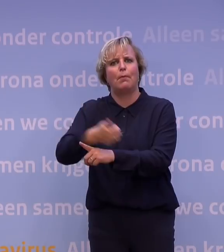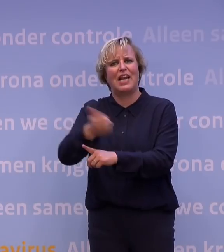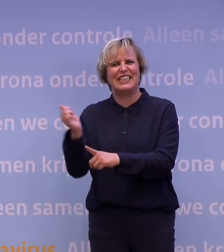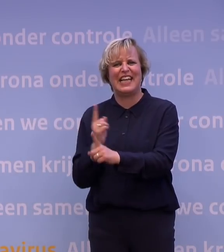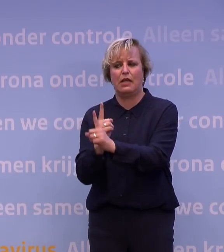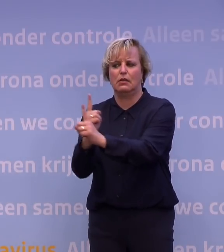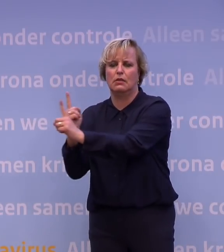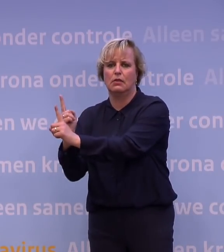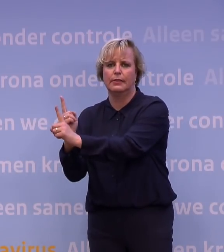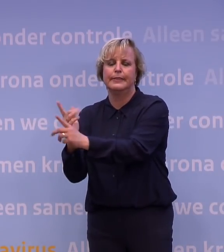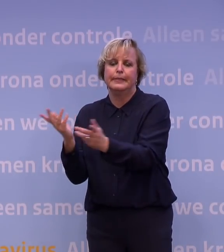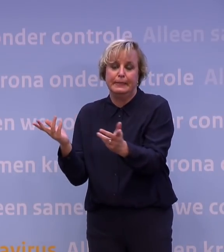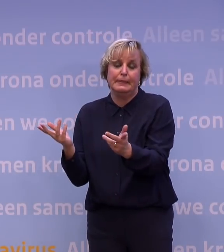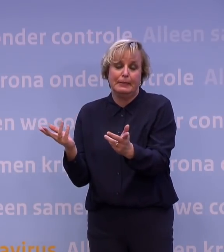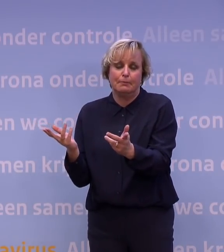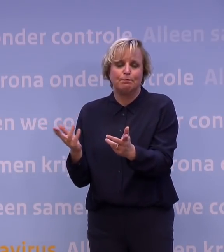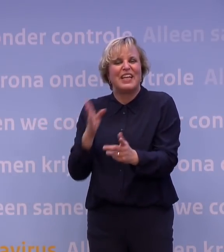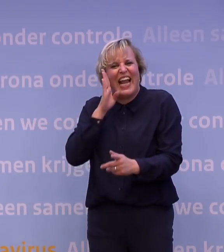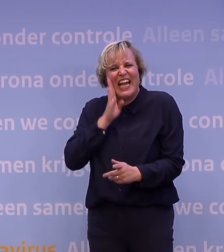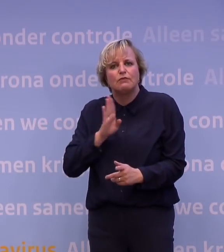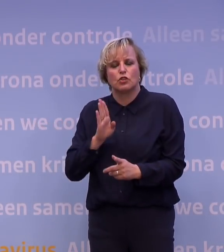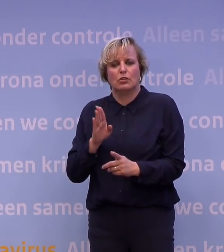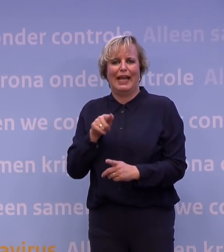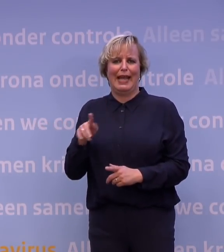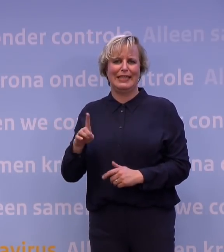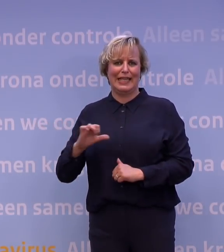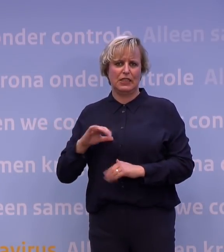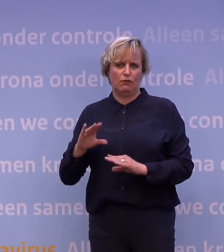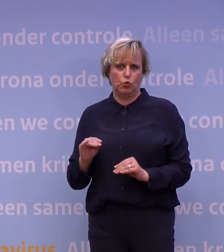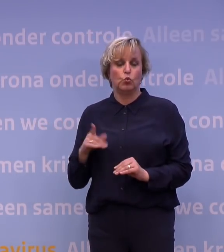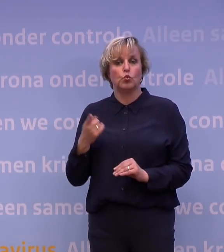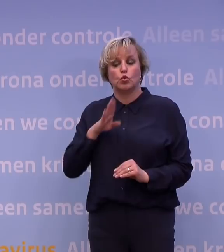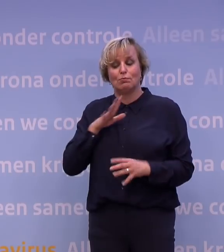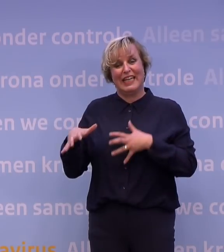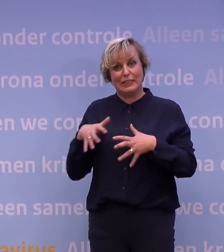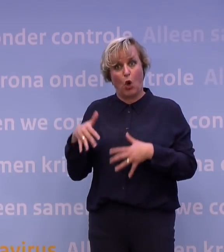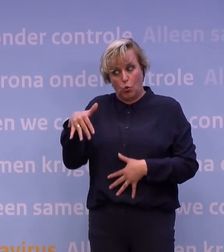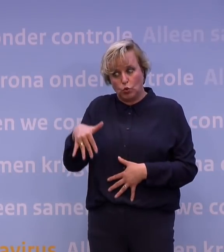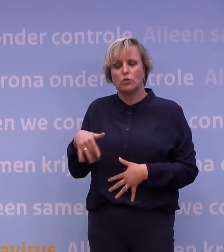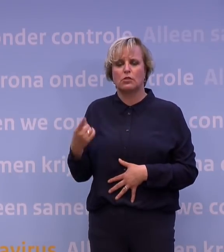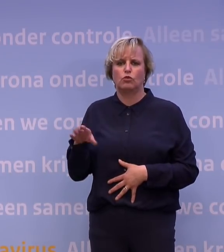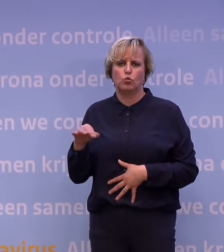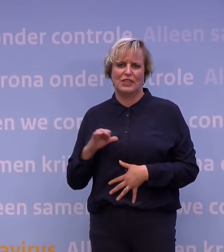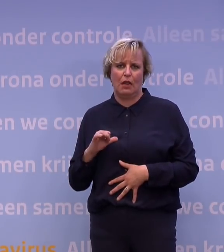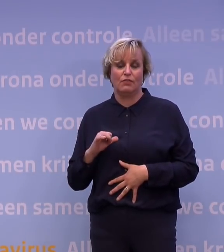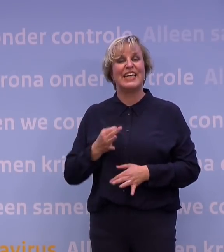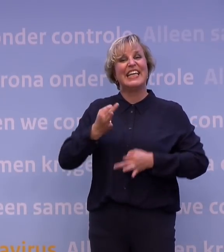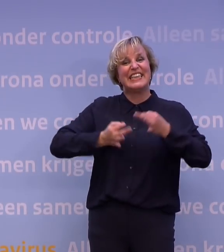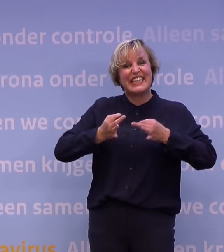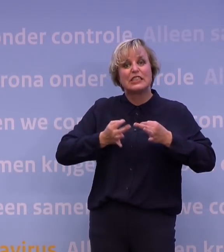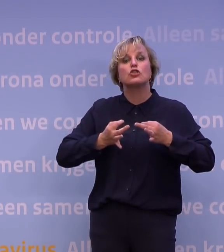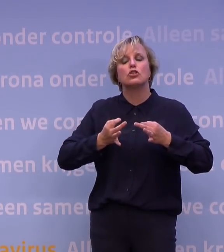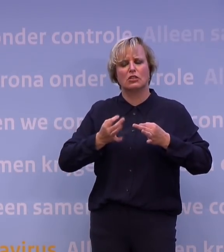willen dat de GGD het allemaal zelf kan doen. Het is risicogestuurd, dus waar het echt nodig is, doen ze dat dan wel zelf. En bij testen wordt er met mannenmacht gewerkt,